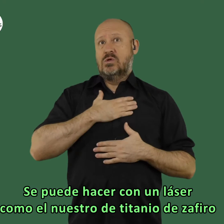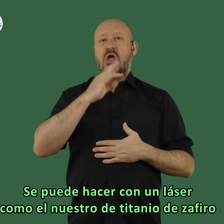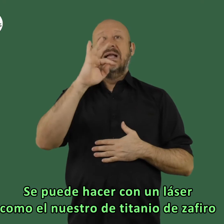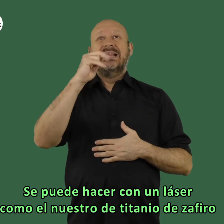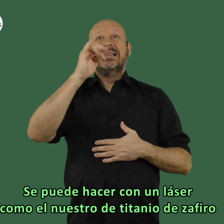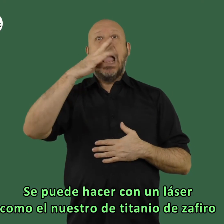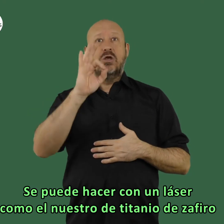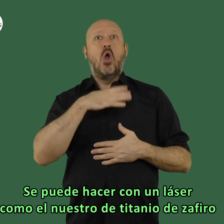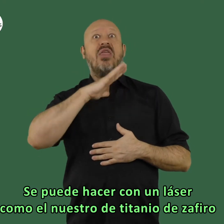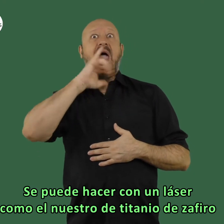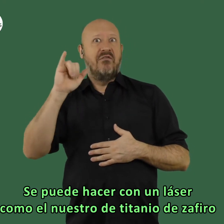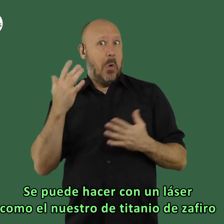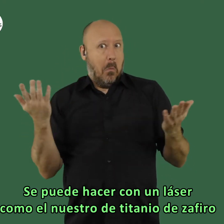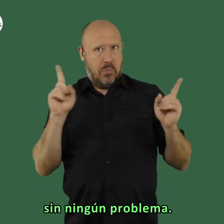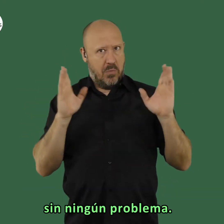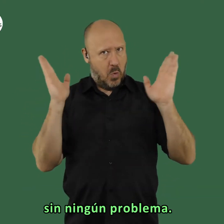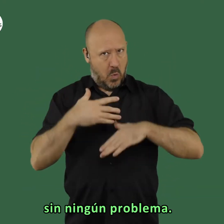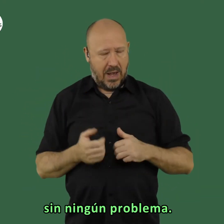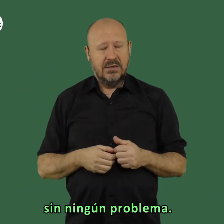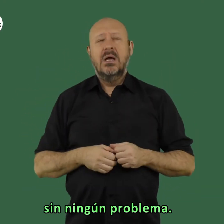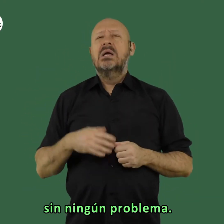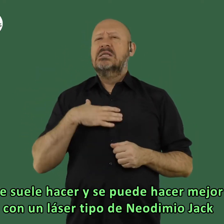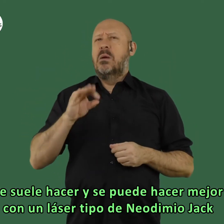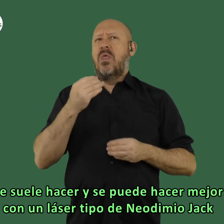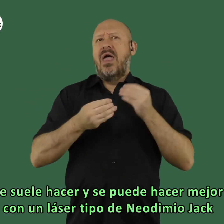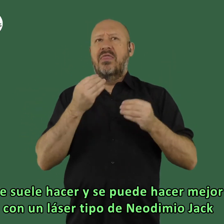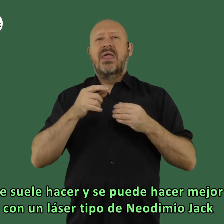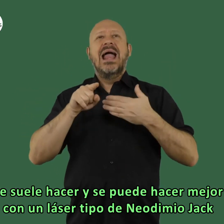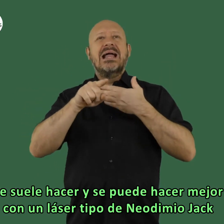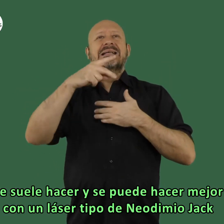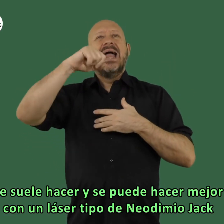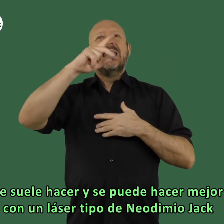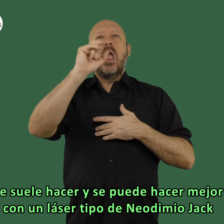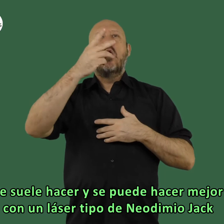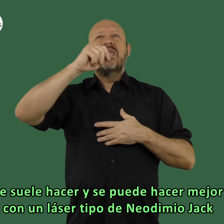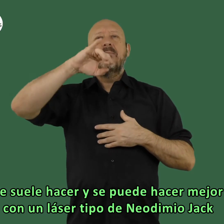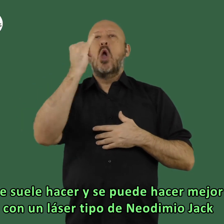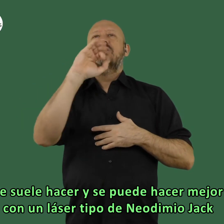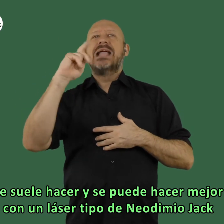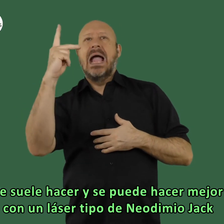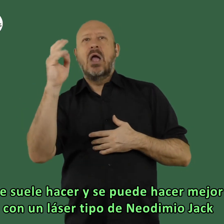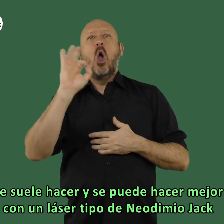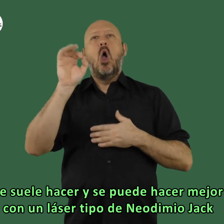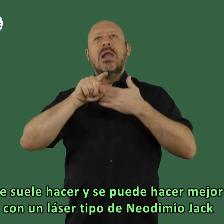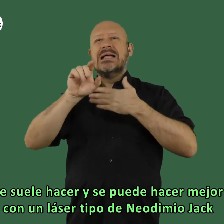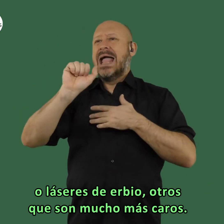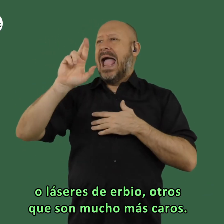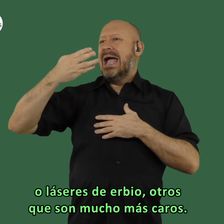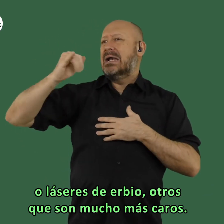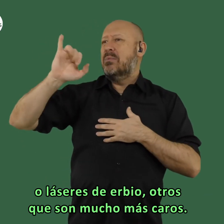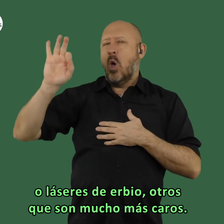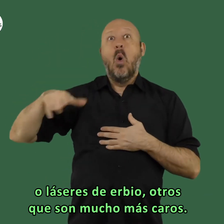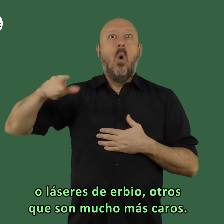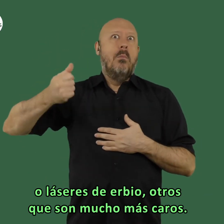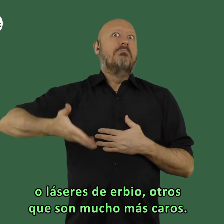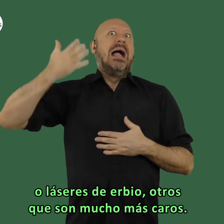como el nuestro de titanio zafiro sin ningún problema se suele hacer y se puede hacer mejor con un láser tipo neodimio jack o láseres de